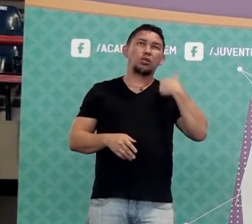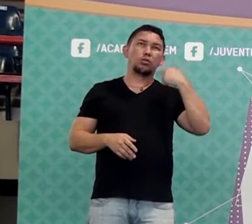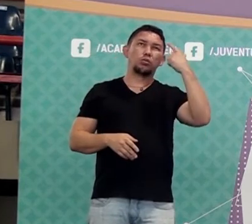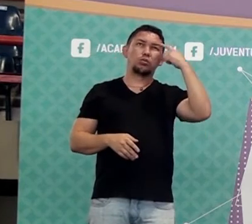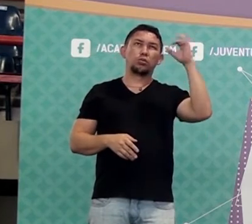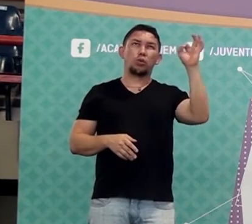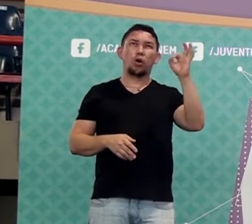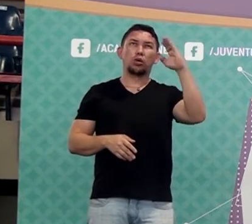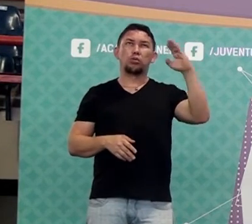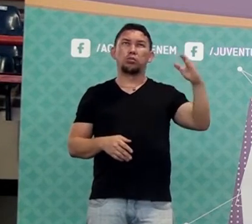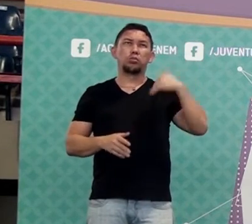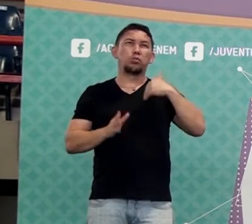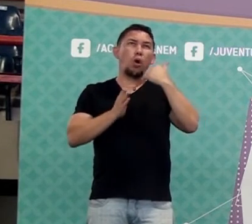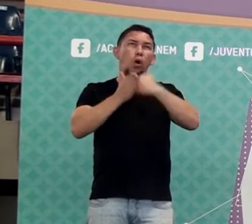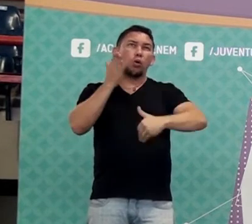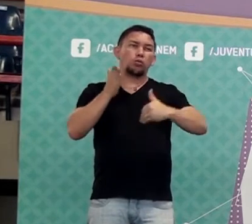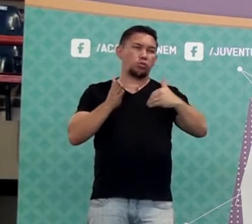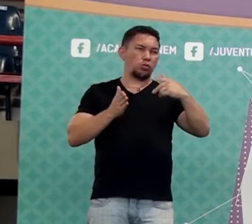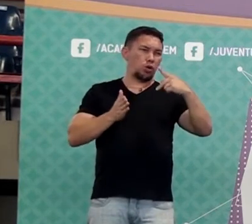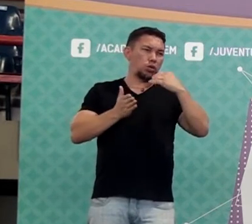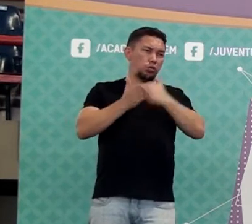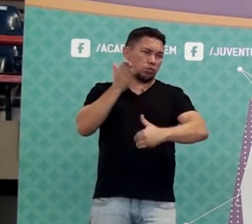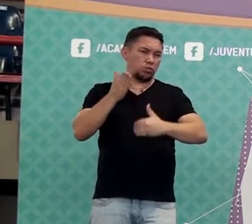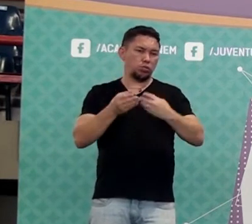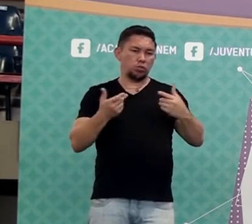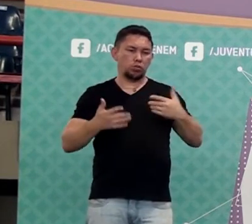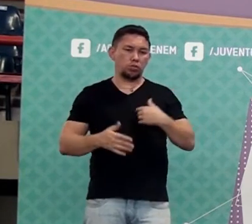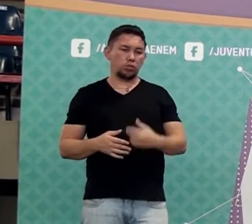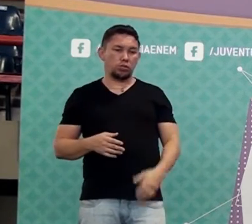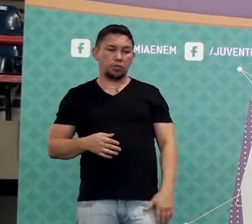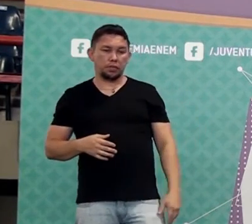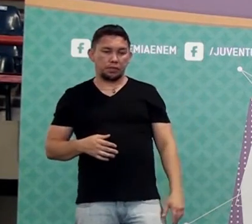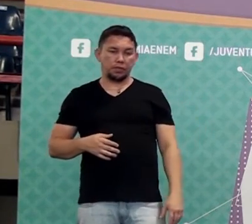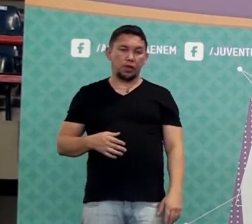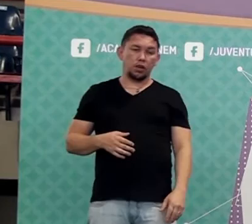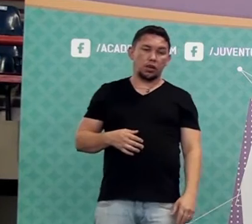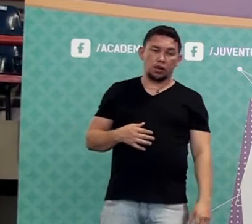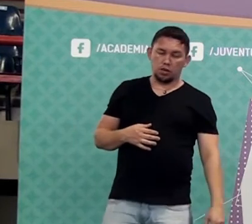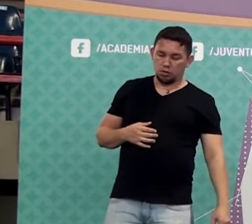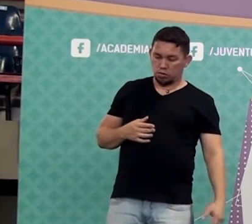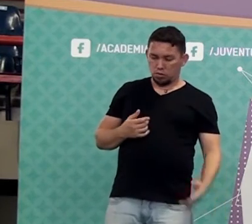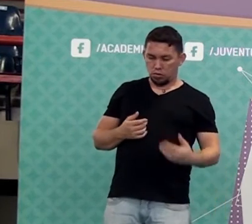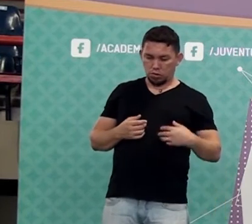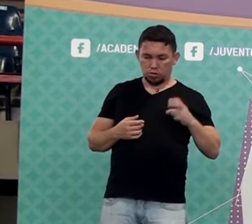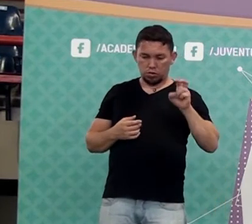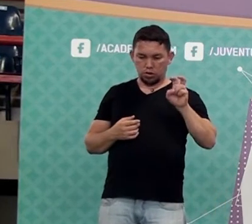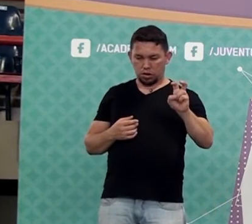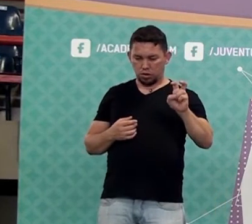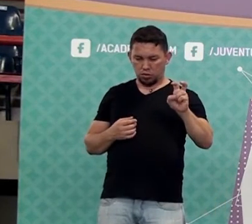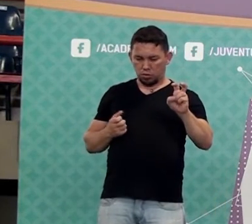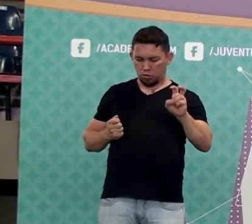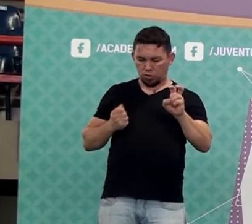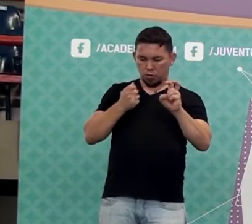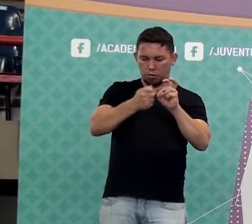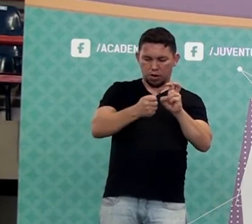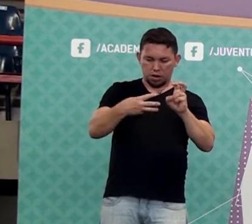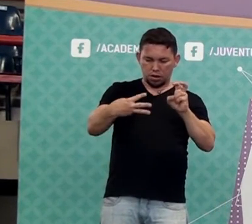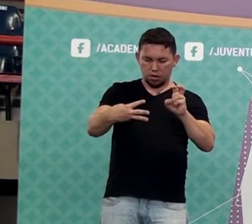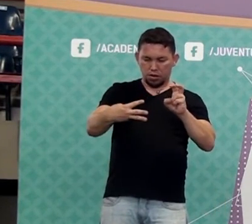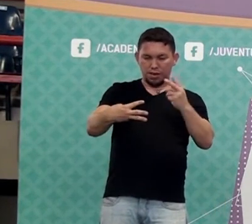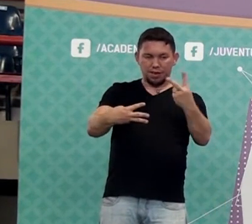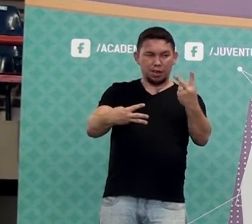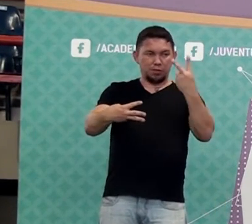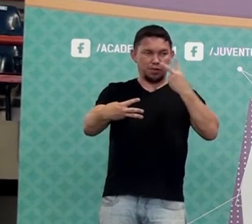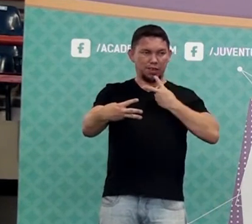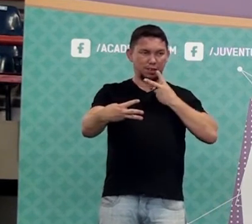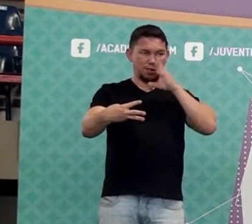Se eu estou levando 5, mas estou pagando só 3, ele está me dando quantos de graça? 2. Então, qual é o meu desconto?